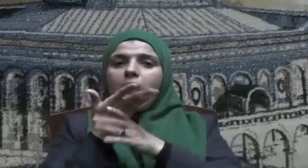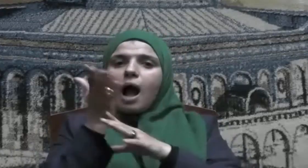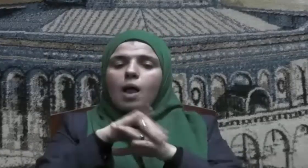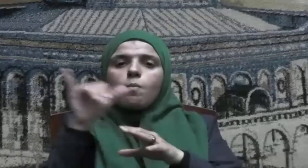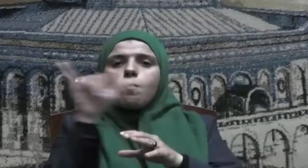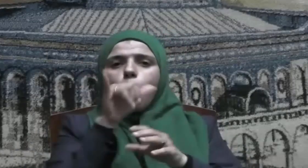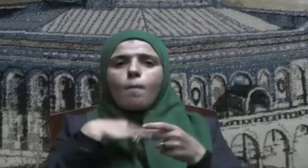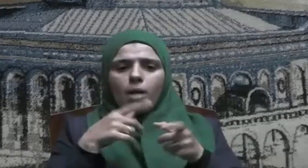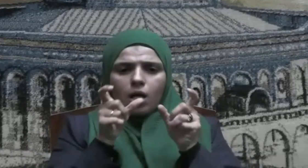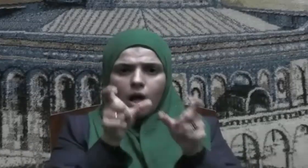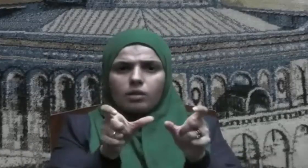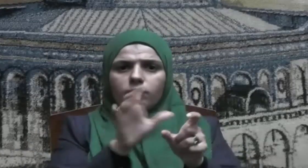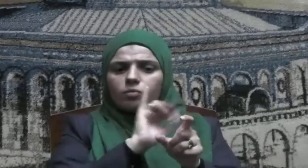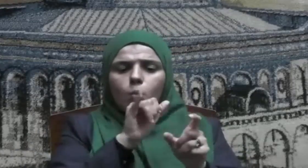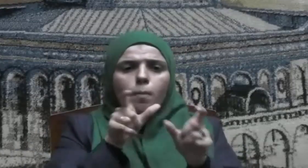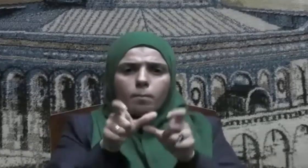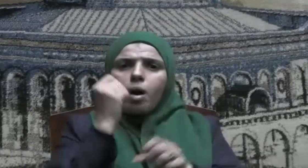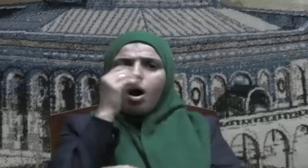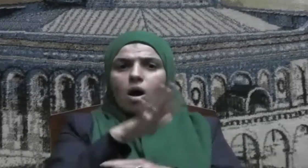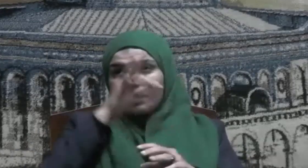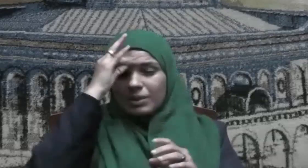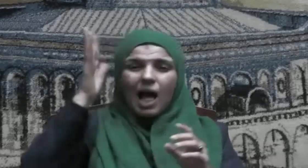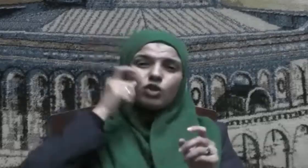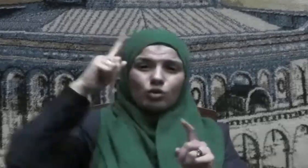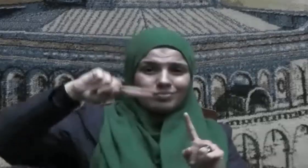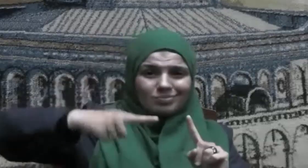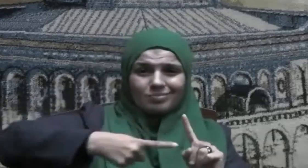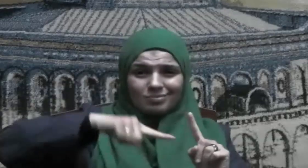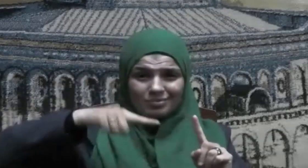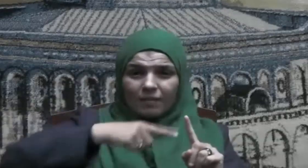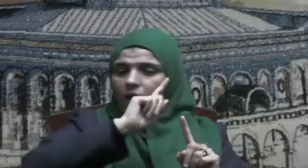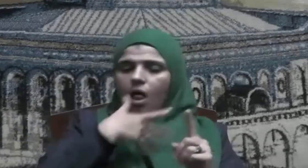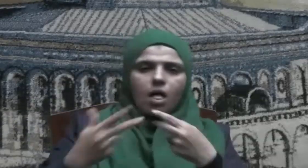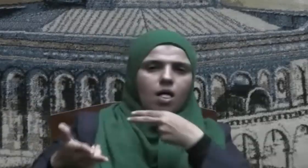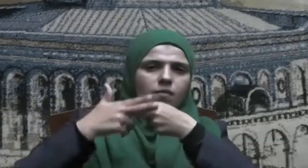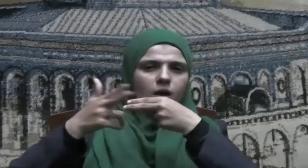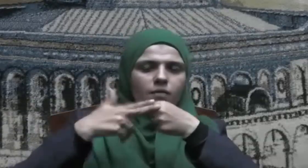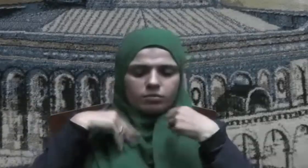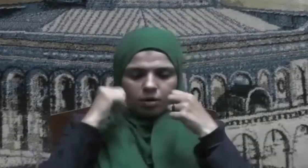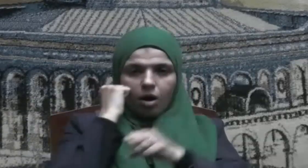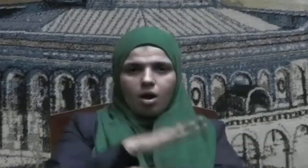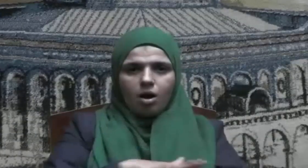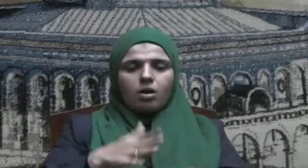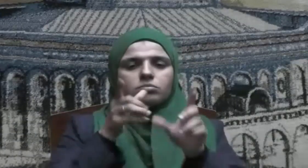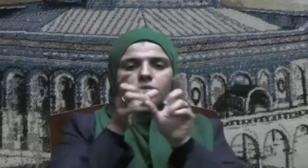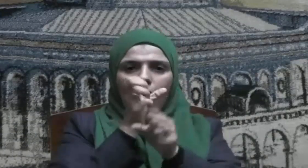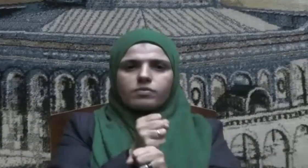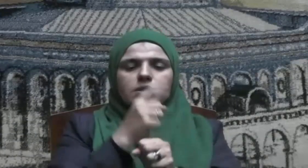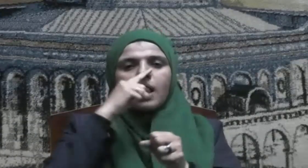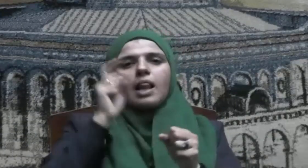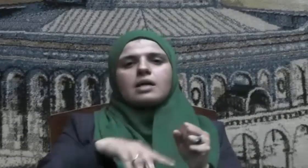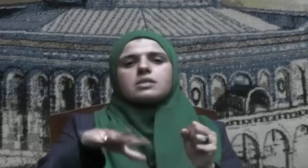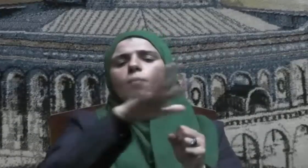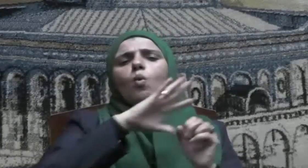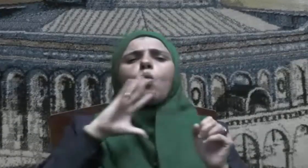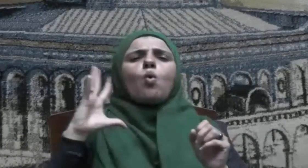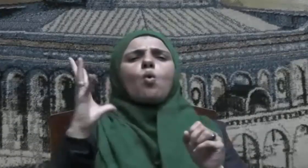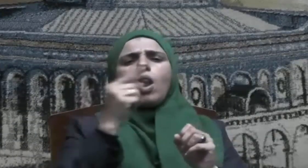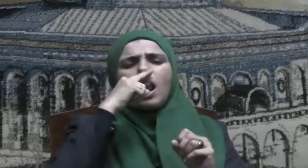كل من تسوي له نفسه أن يشتغل على رضعنا كل على قدر وسعه